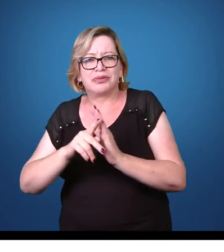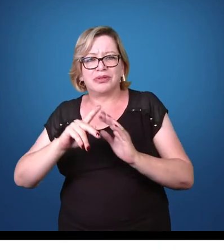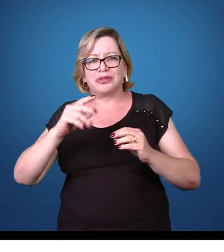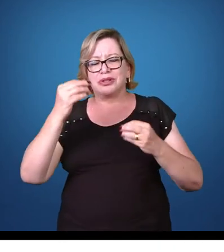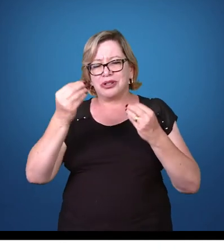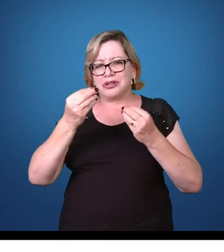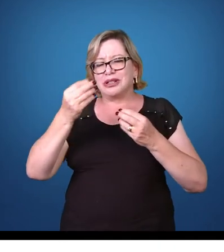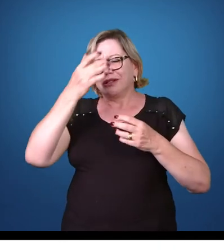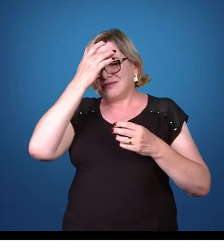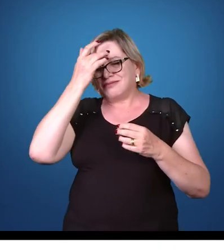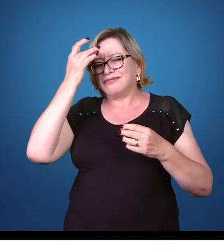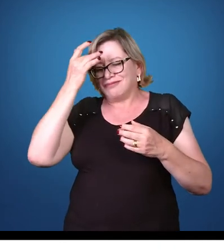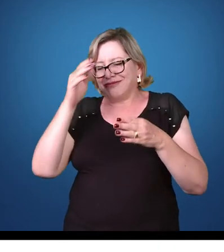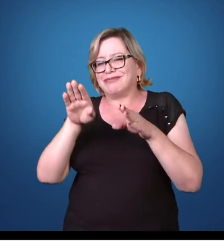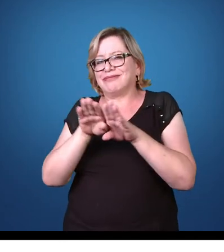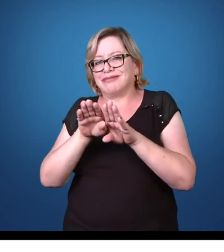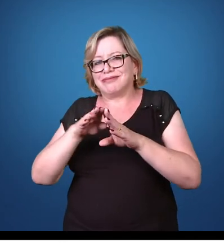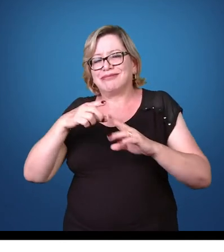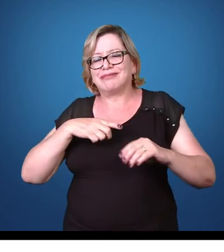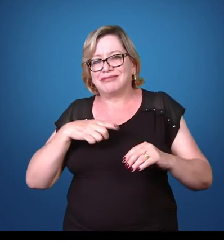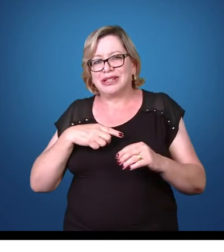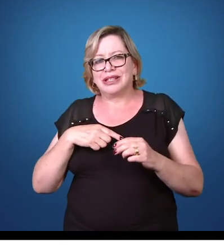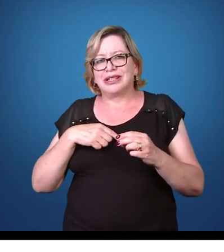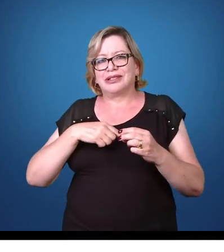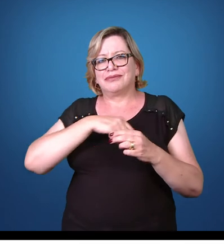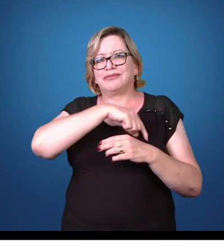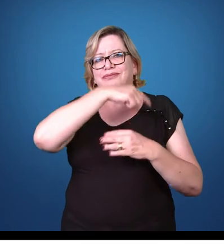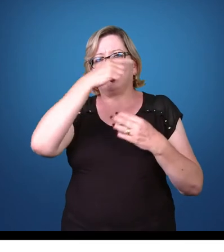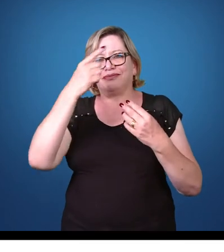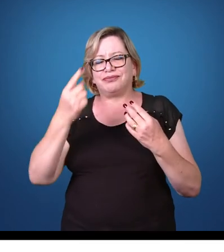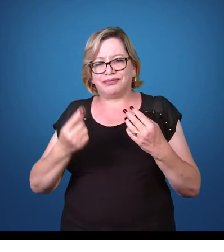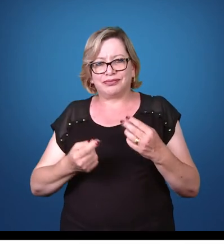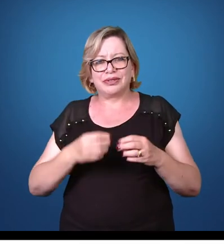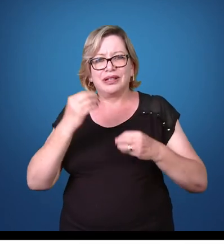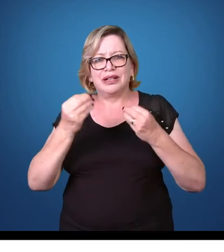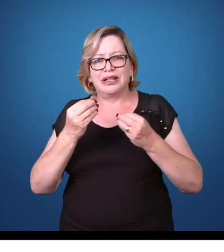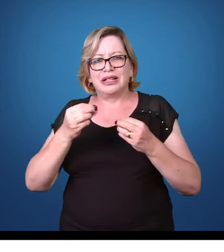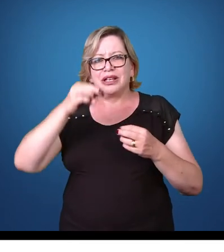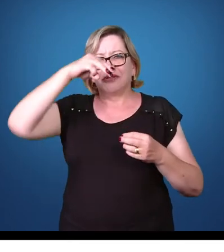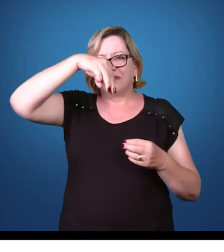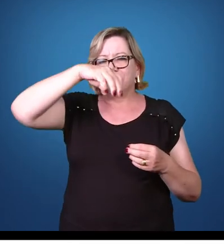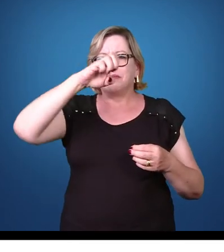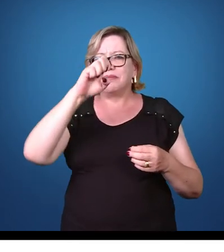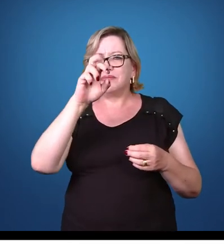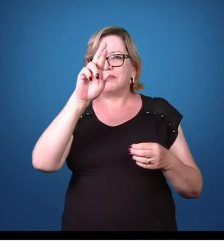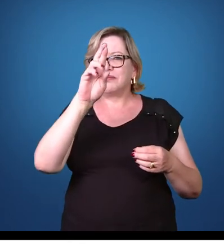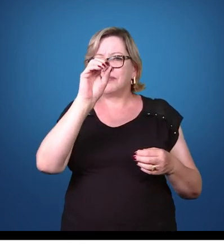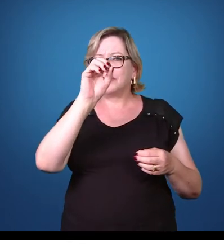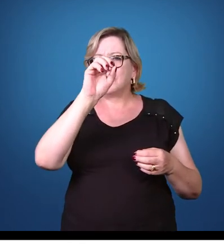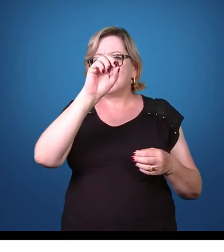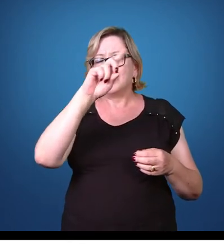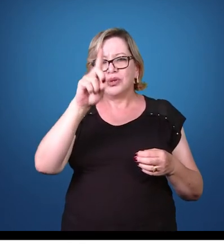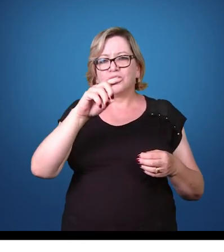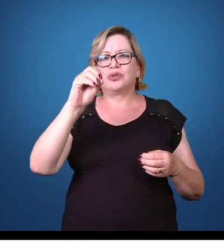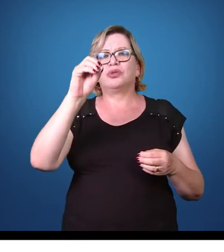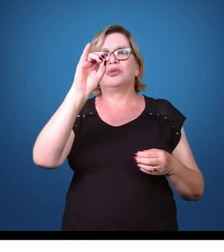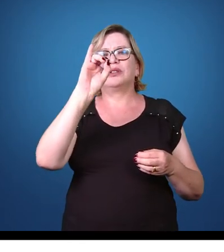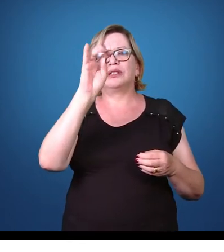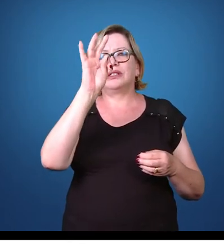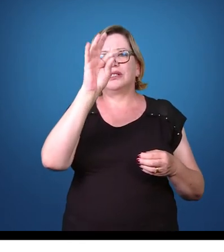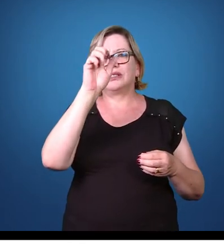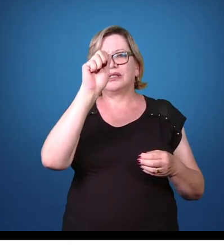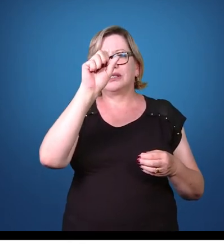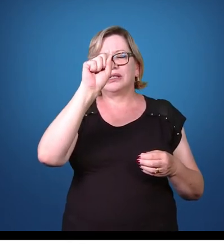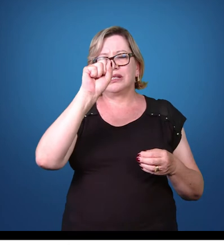caso do ser humano. E por fim, nós temos aqui os merozoítas, que são formas